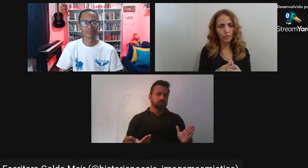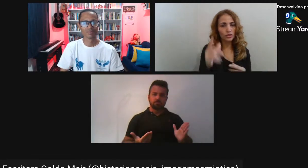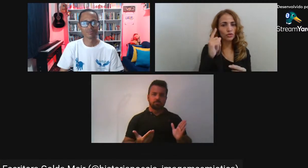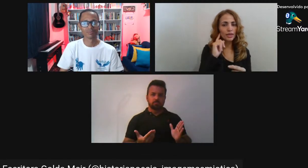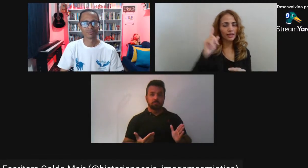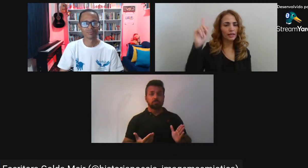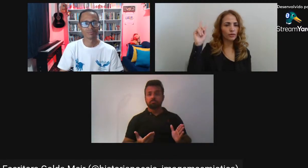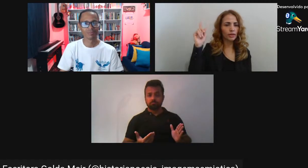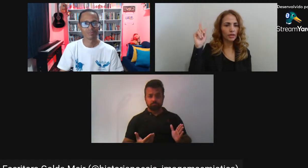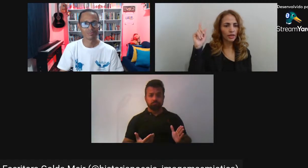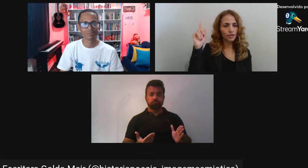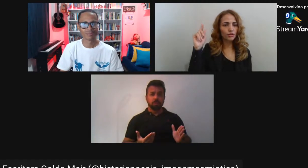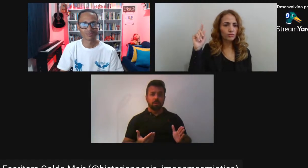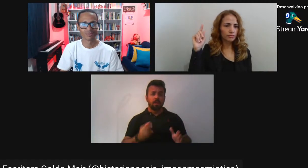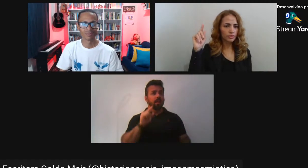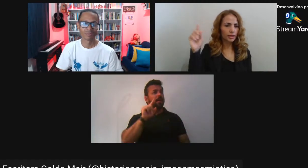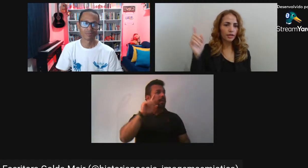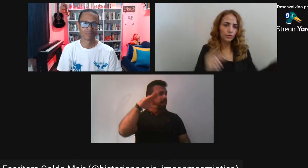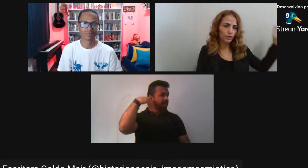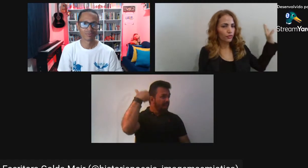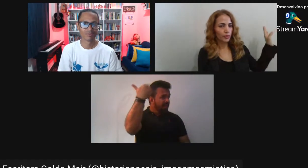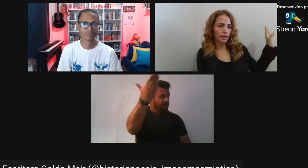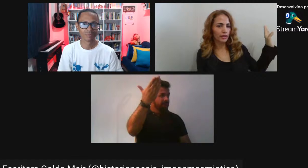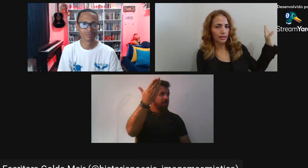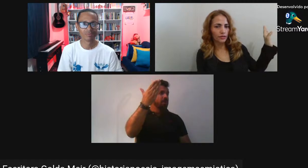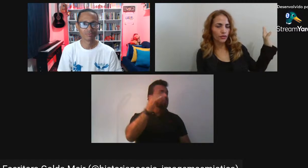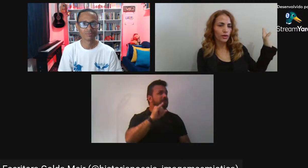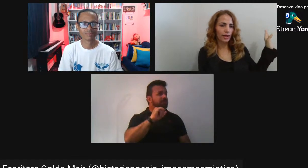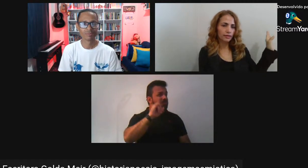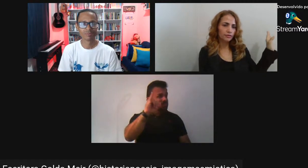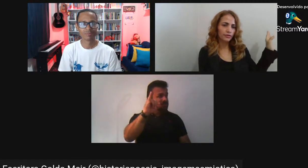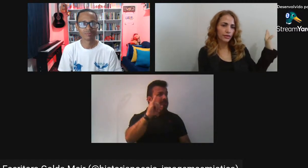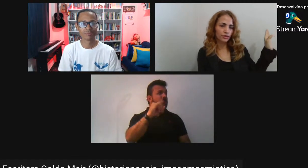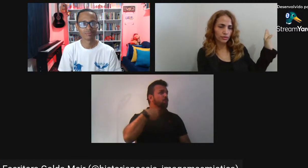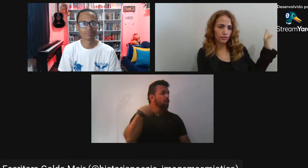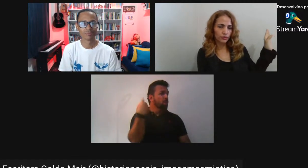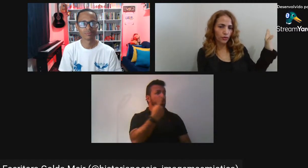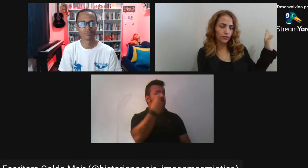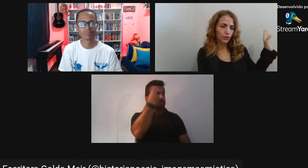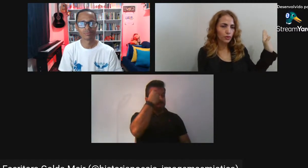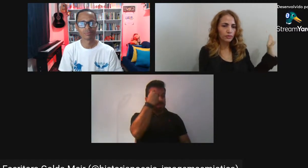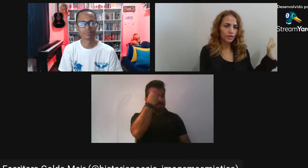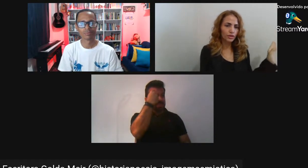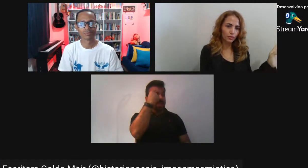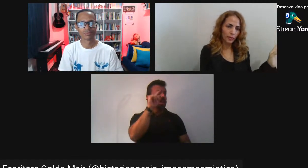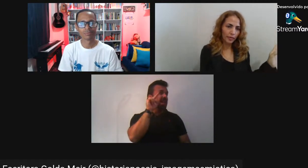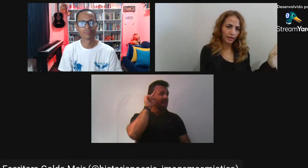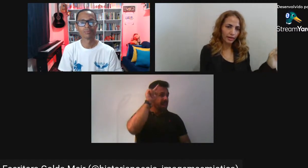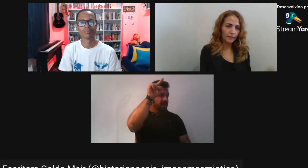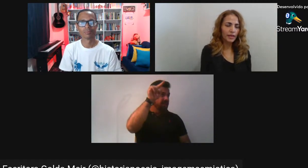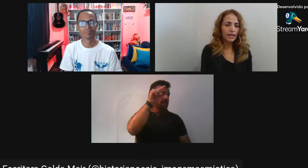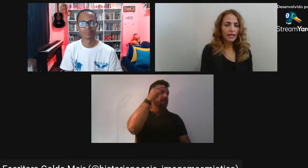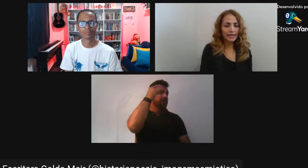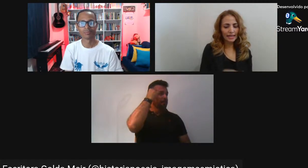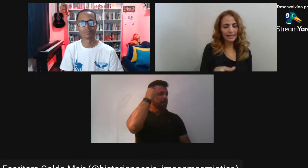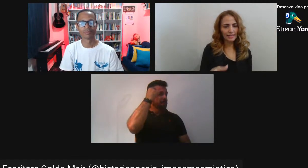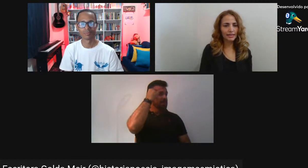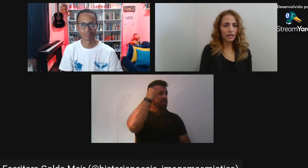terror Geralmente isso sai da língua De um riquinho Que foi para a Inglaterra E ficou lá Vivendo de foco Com o dinheiro do papai